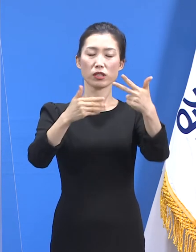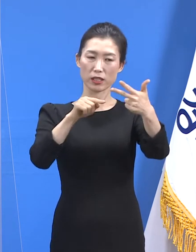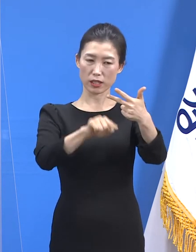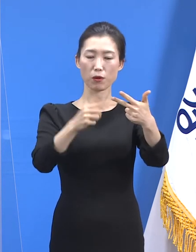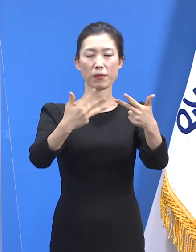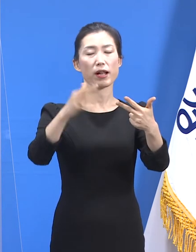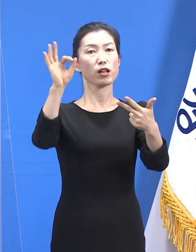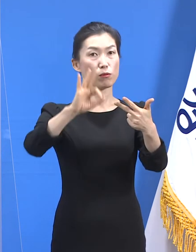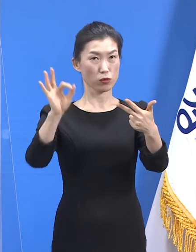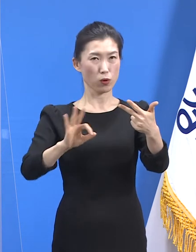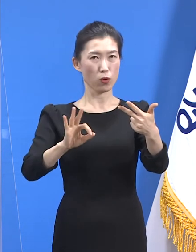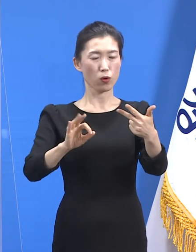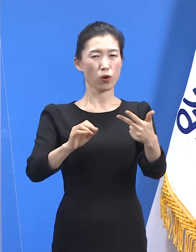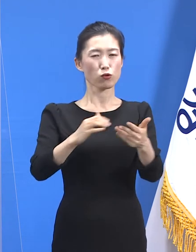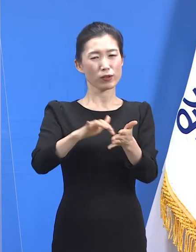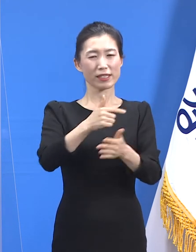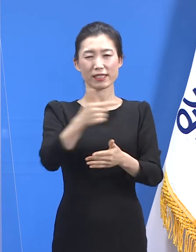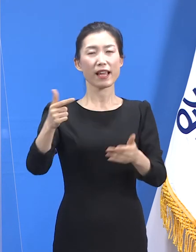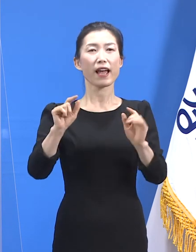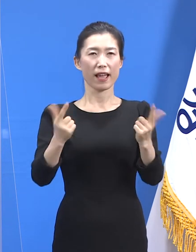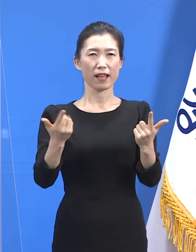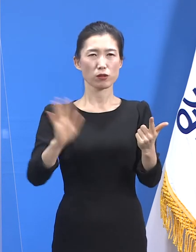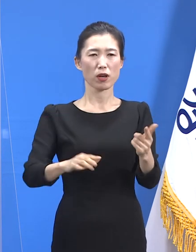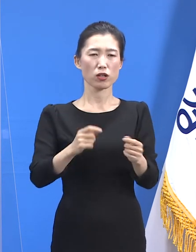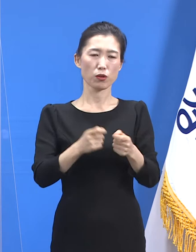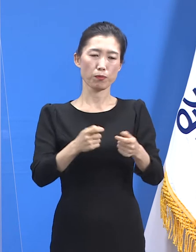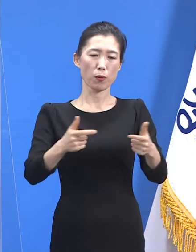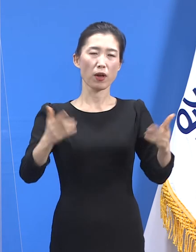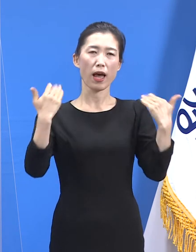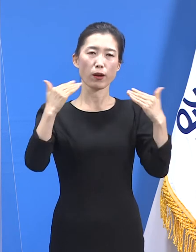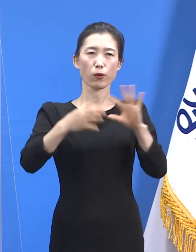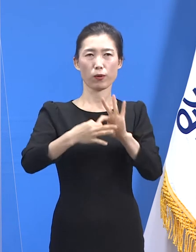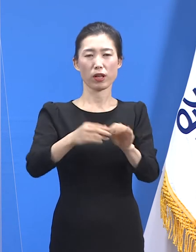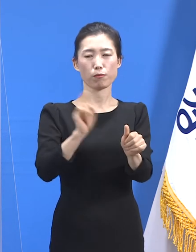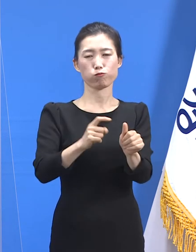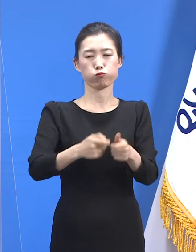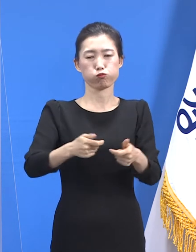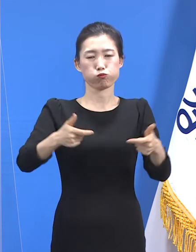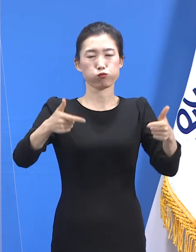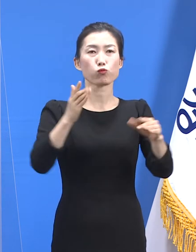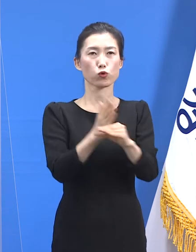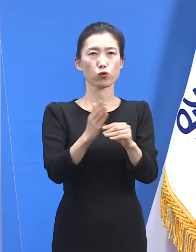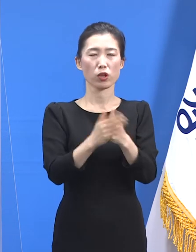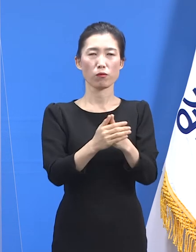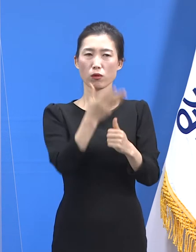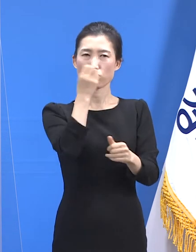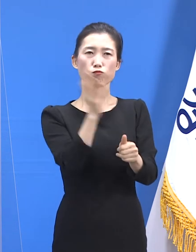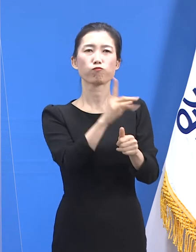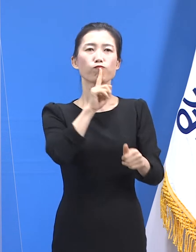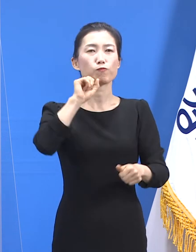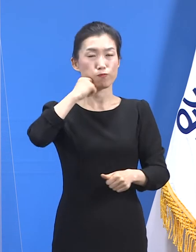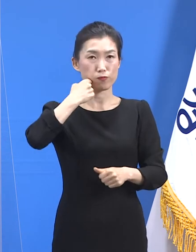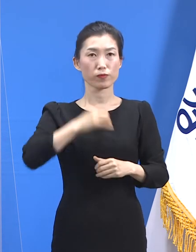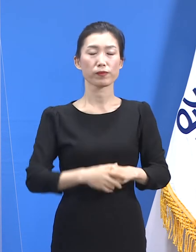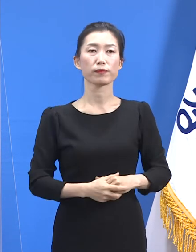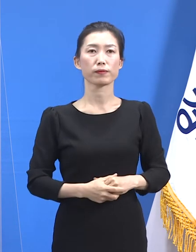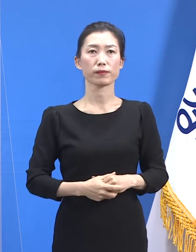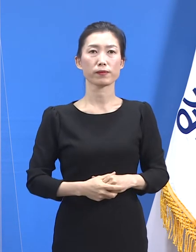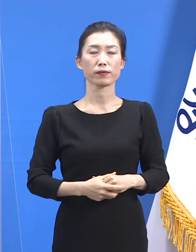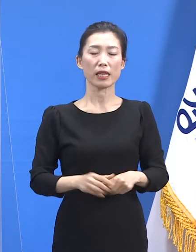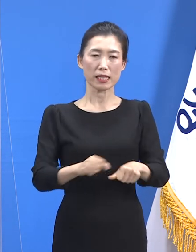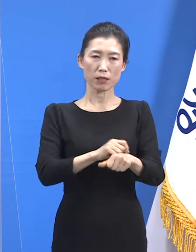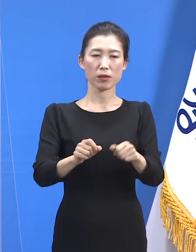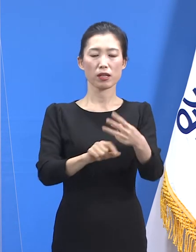%로 아주 많지는 않지만 꾸준히 발생하고 있습니다. 간과할 수는 없는 수준입니다. 특히